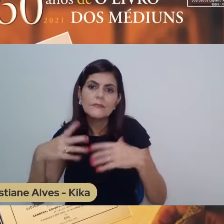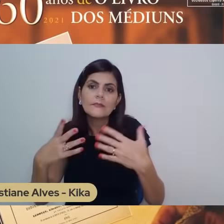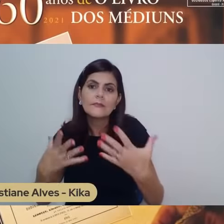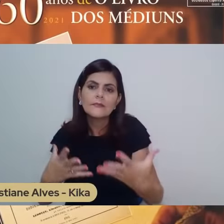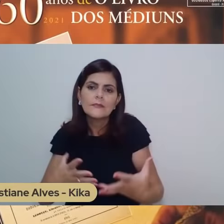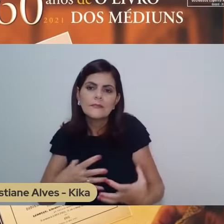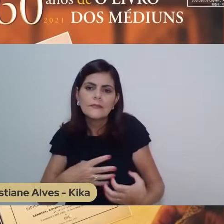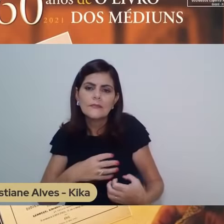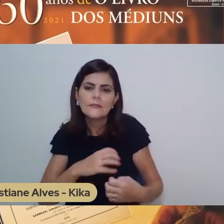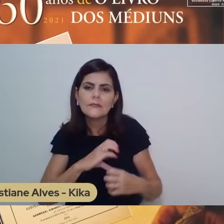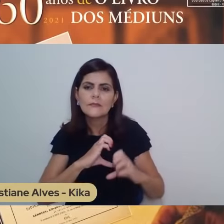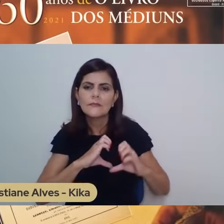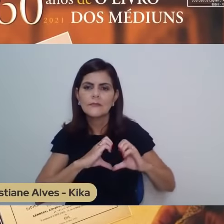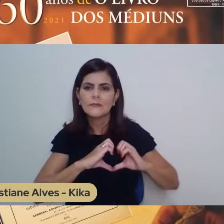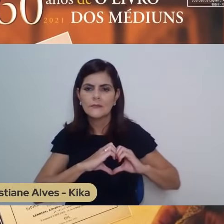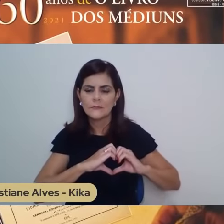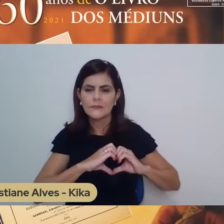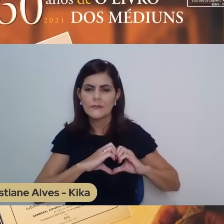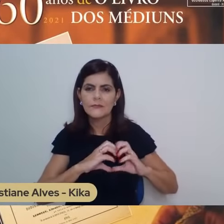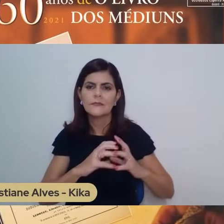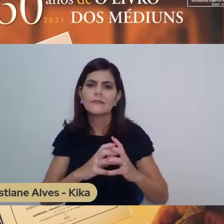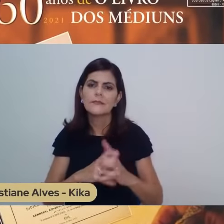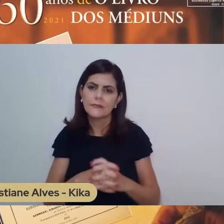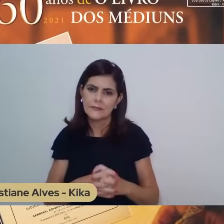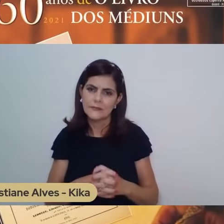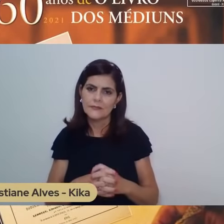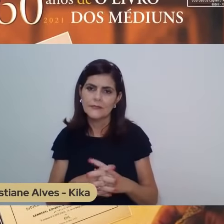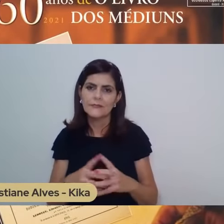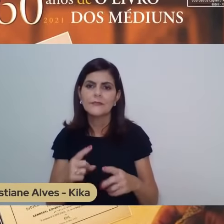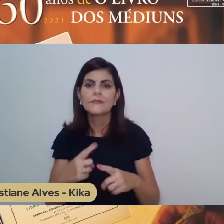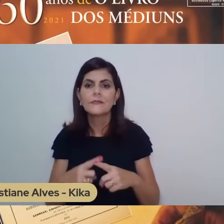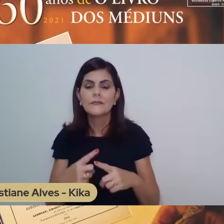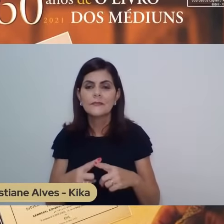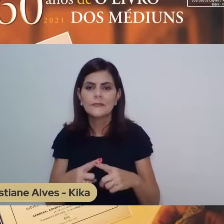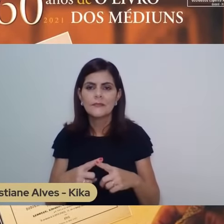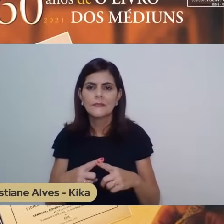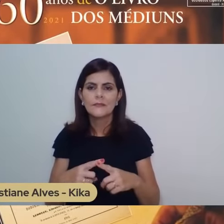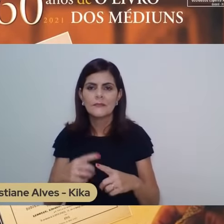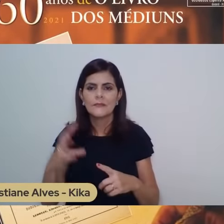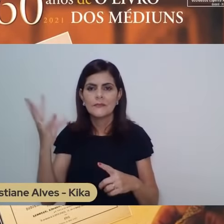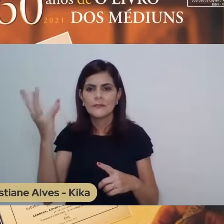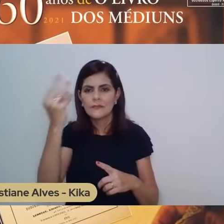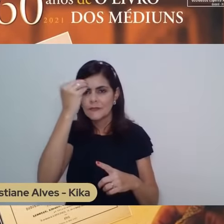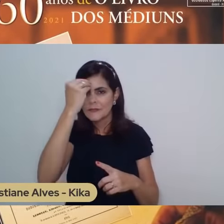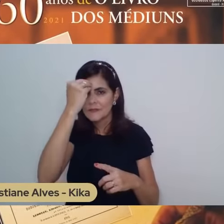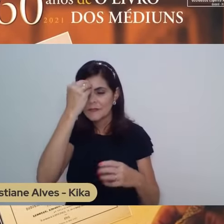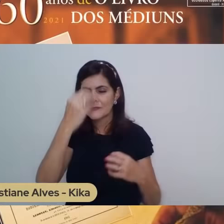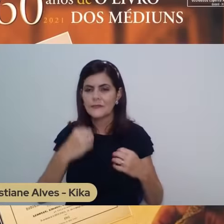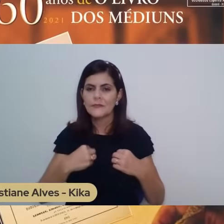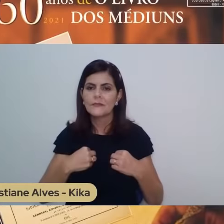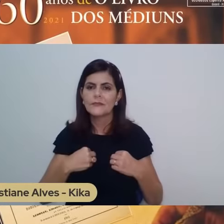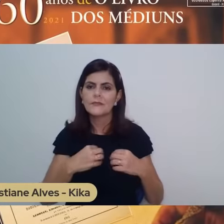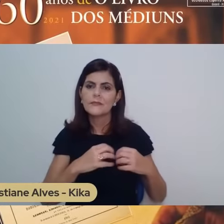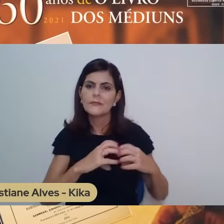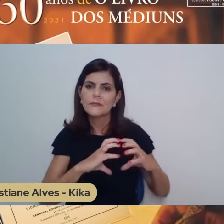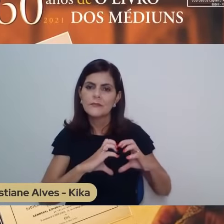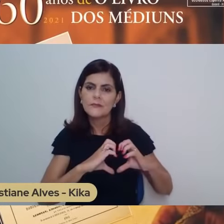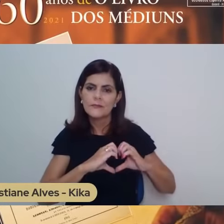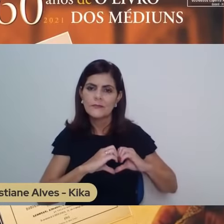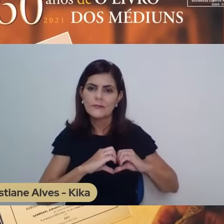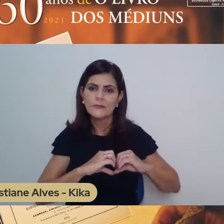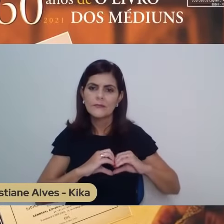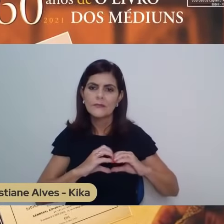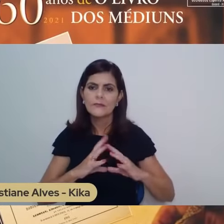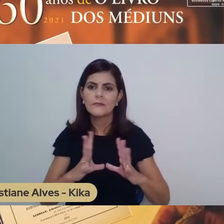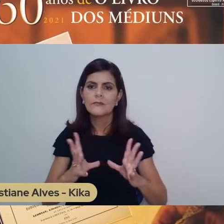Então, o aperfeiçoamento do médium é sobretudo de dentro para fora. Tanto na busca por